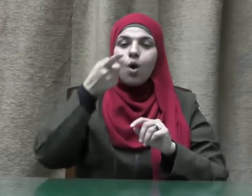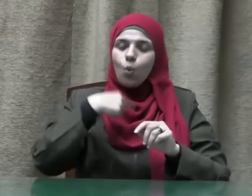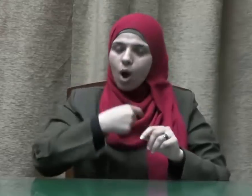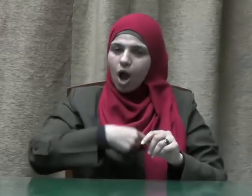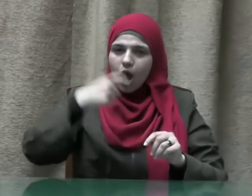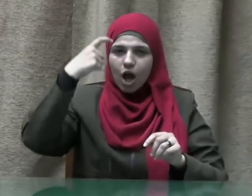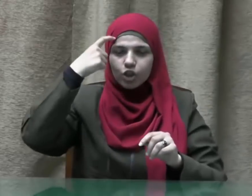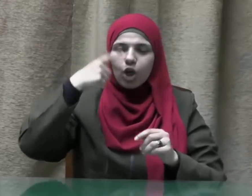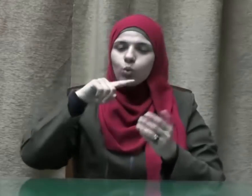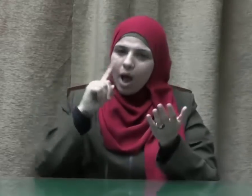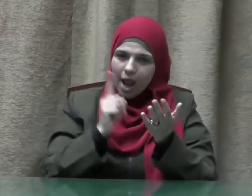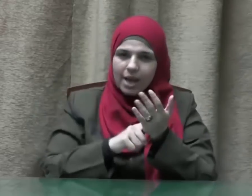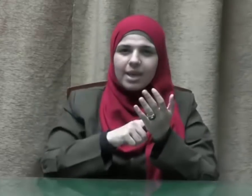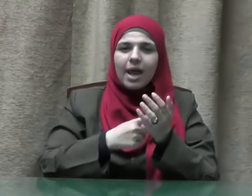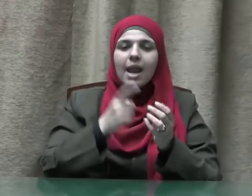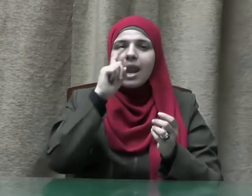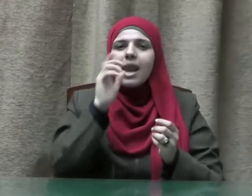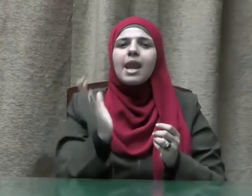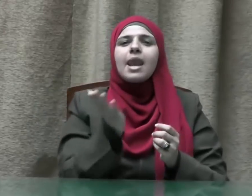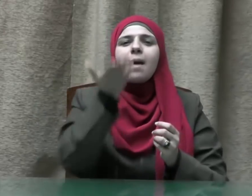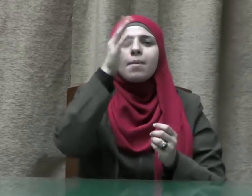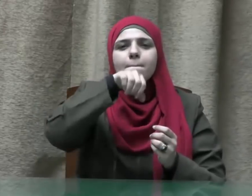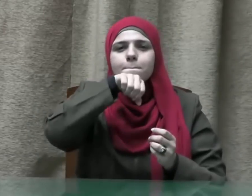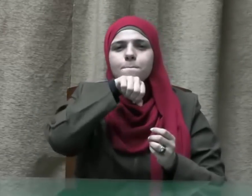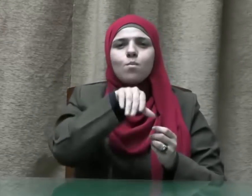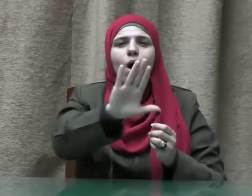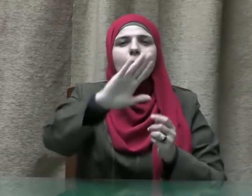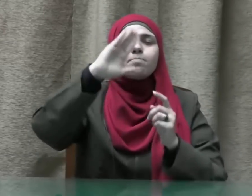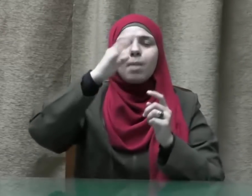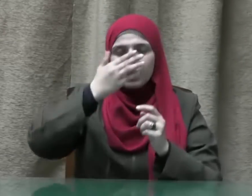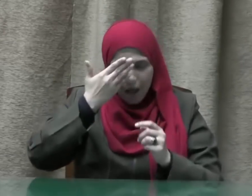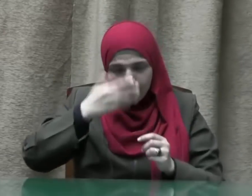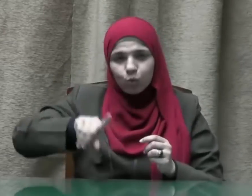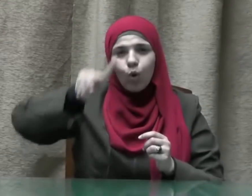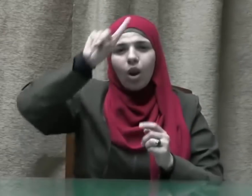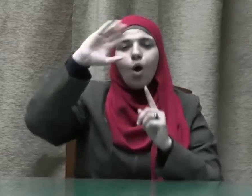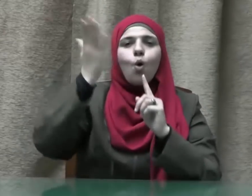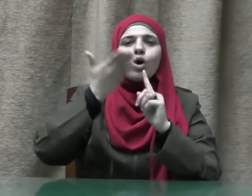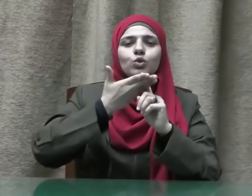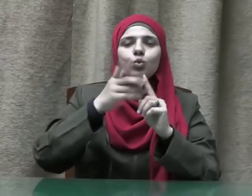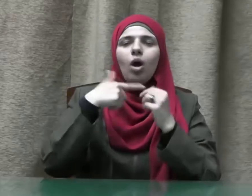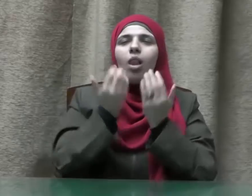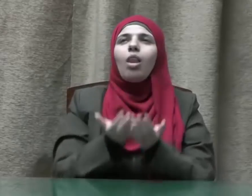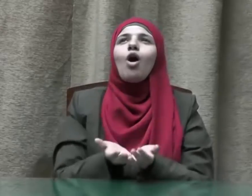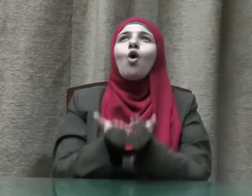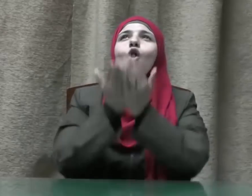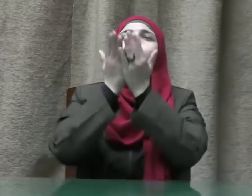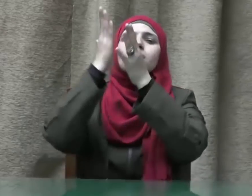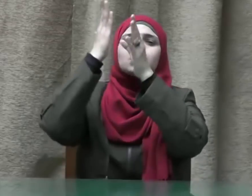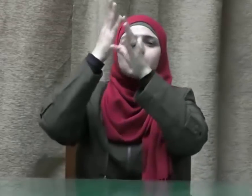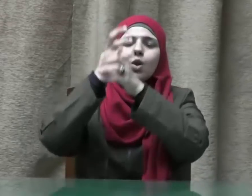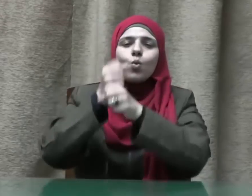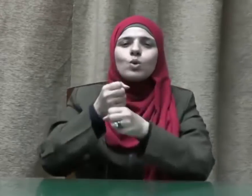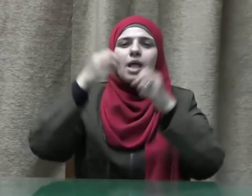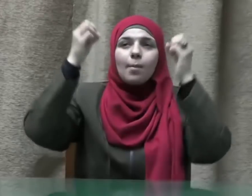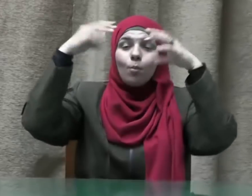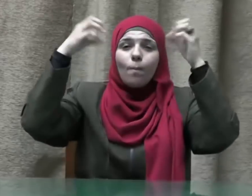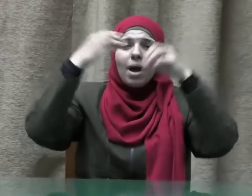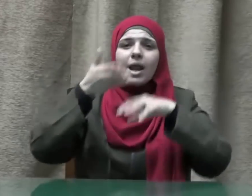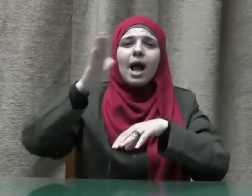ونبينا محمدًا عبده ورسوله اللهم صلِّ وسلِّم وبارِك عليه وعلى